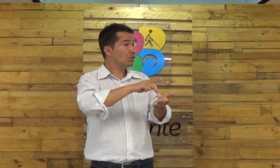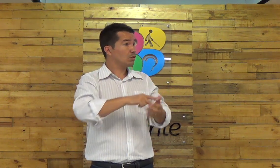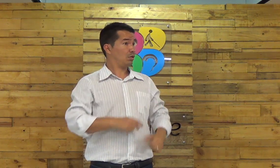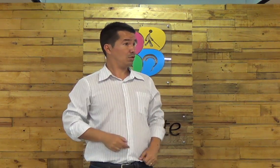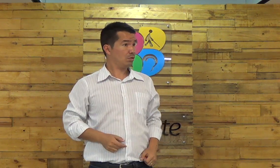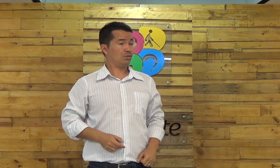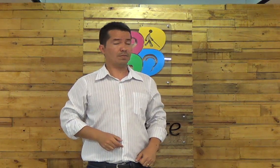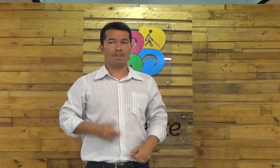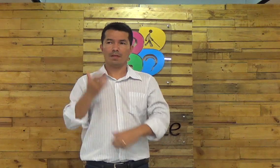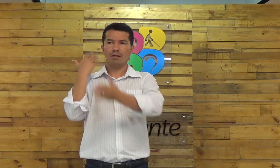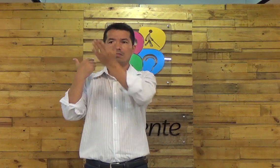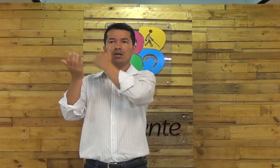ele é atento